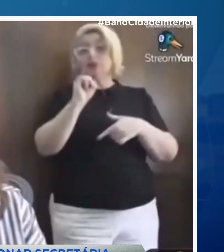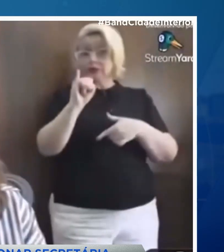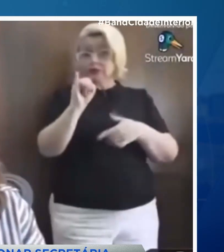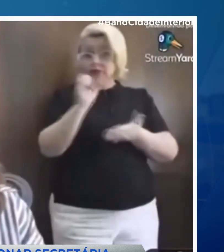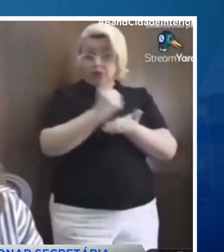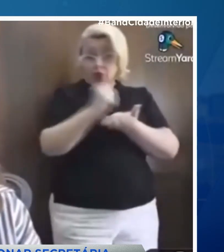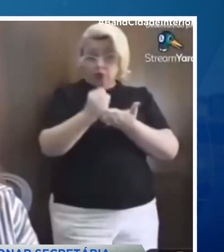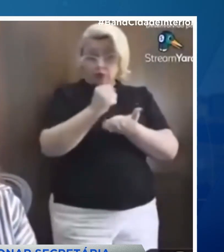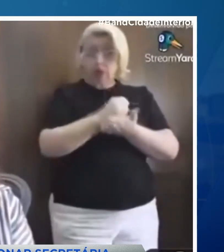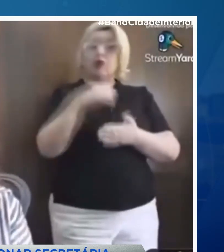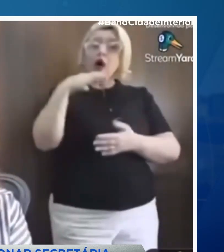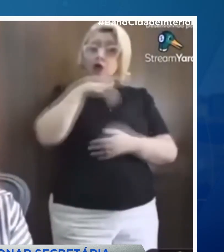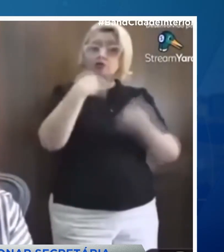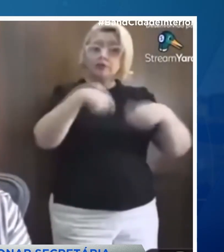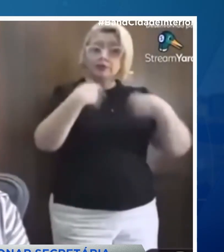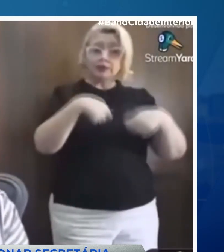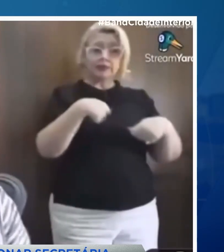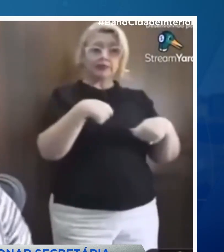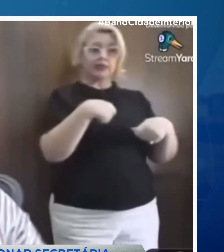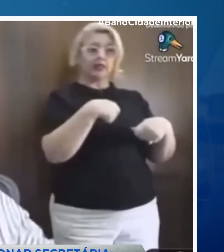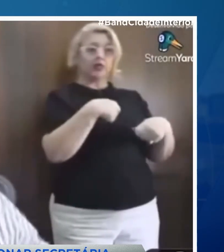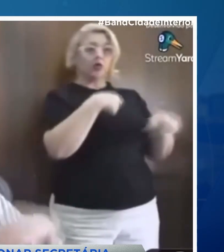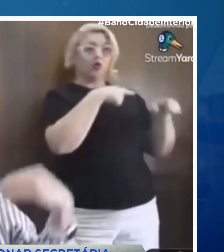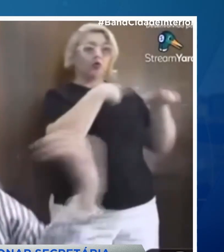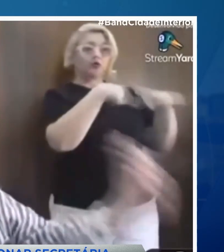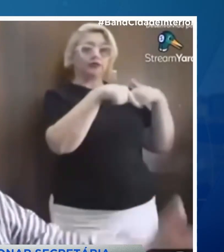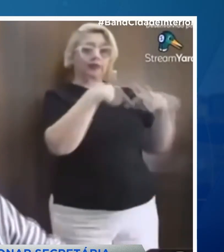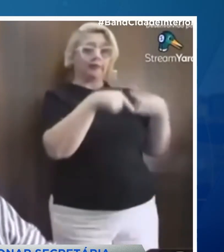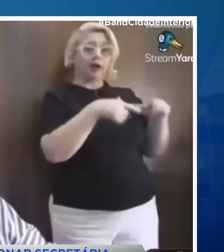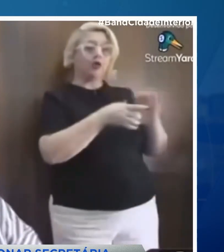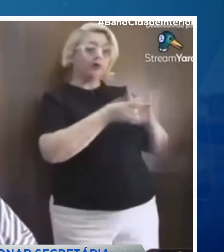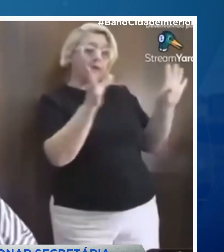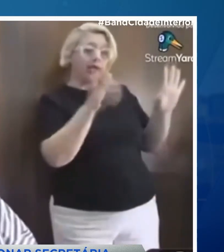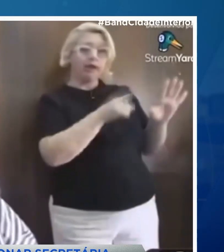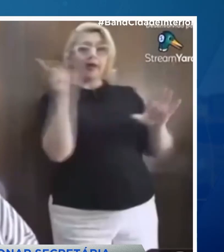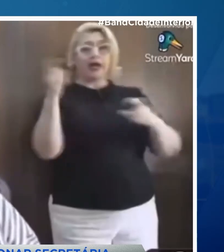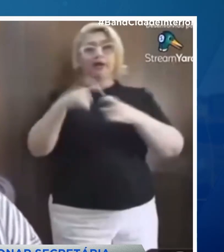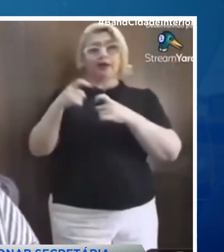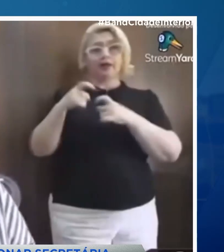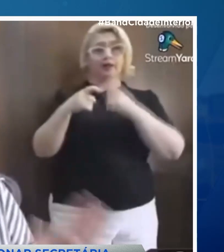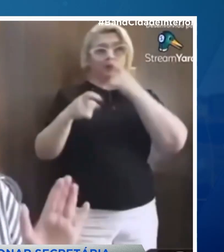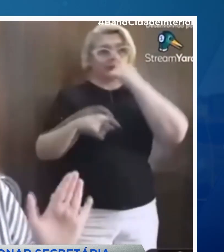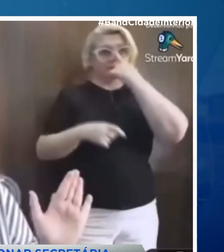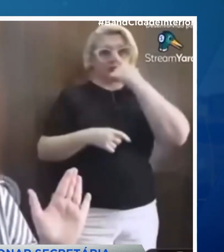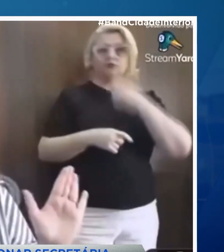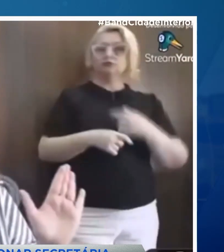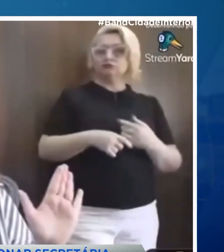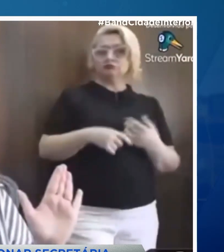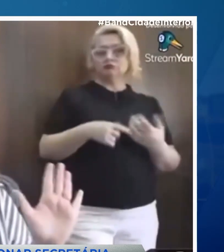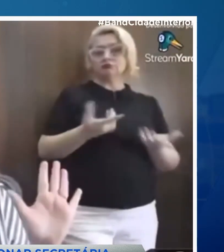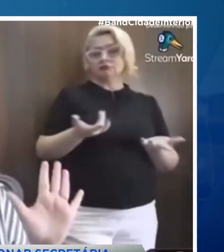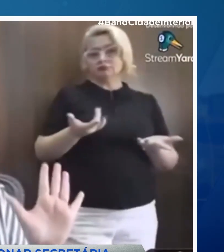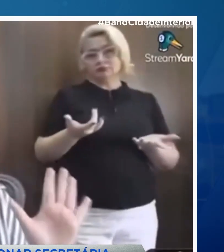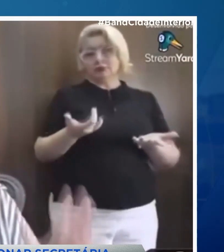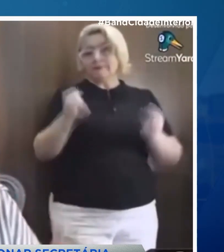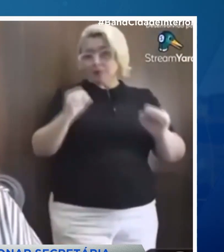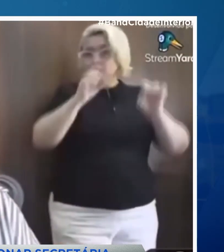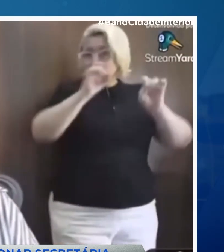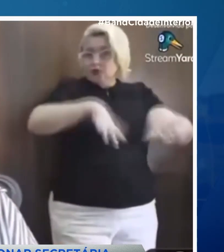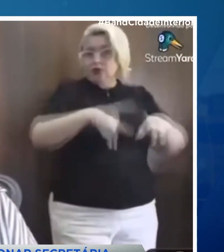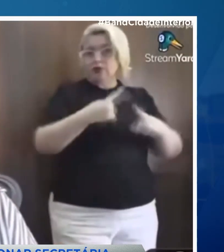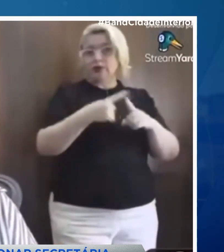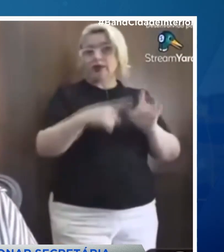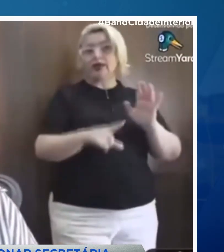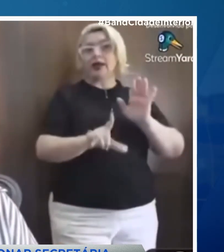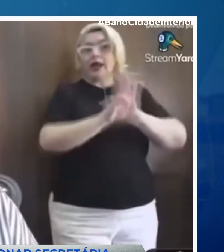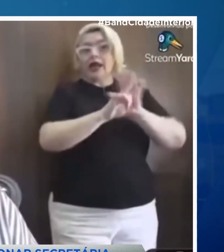foi desligada em atendimento a uma ação do Ministério Público de Goiás, que em junho de 2024 havia solicitado à administração estadual